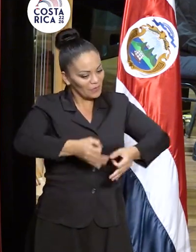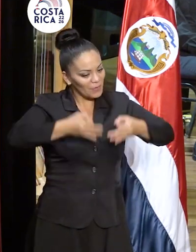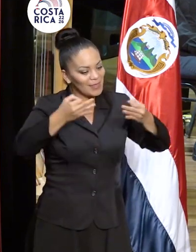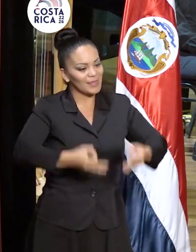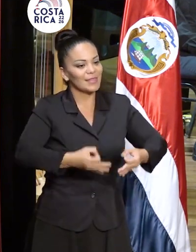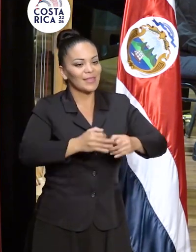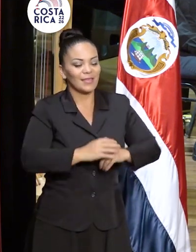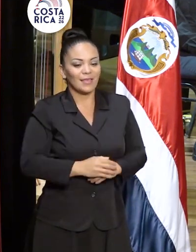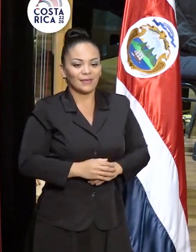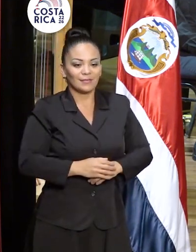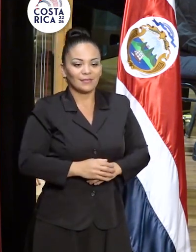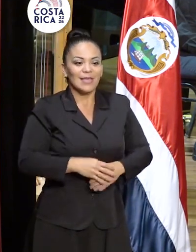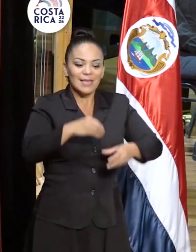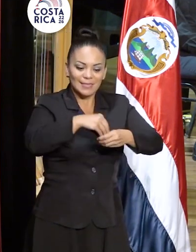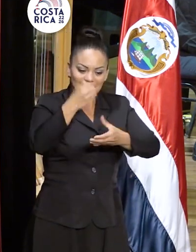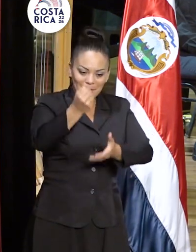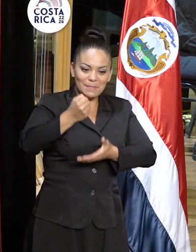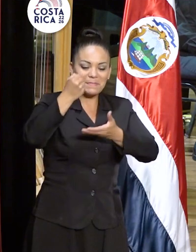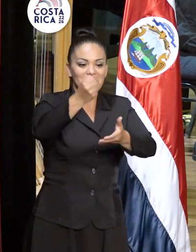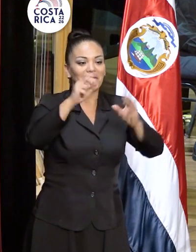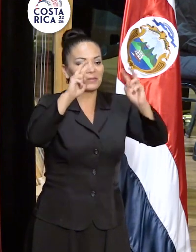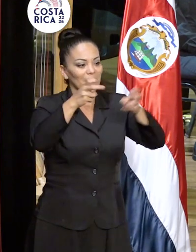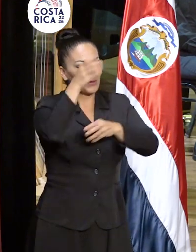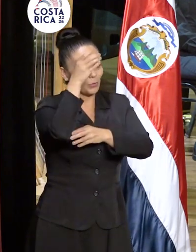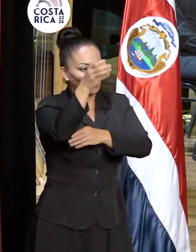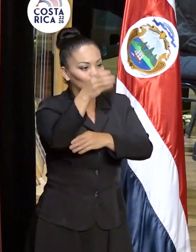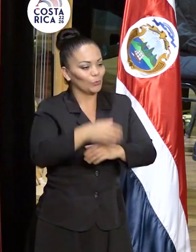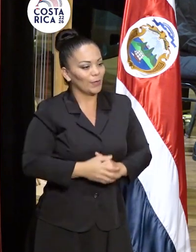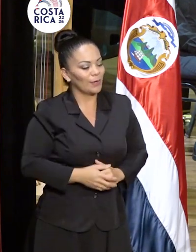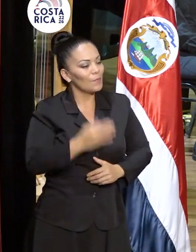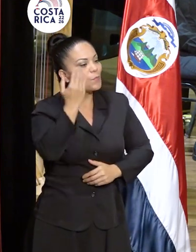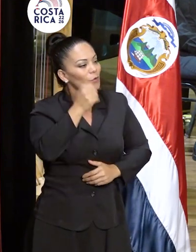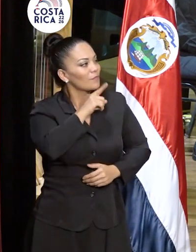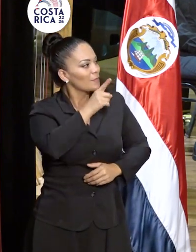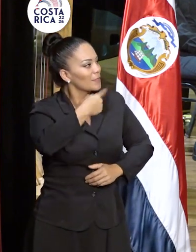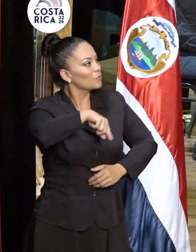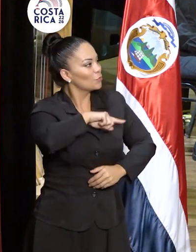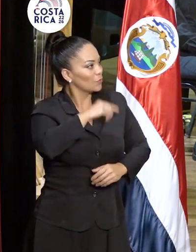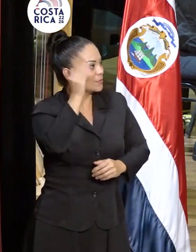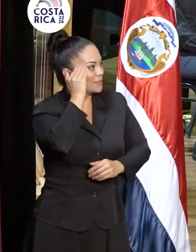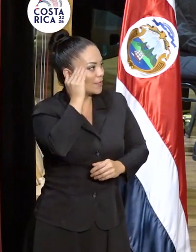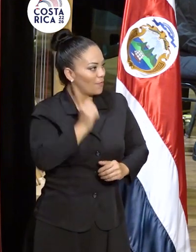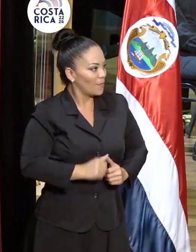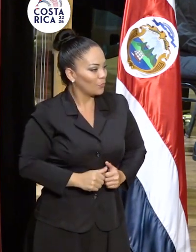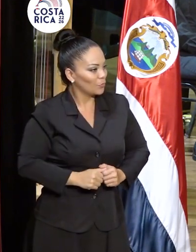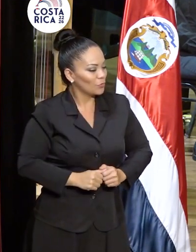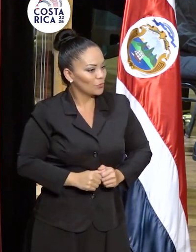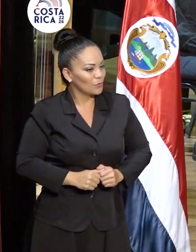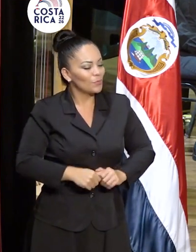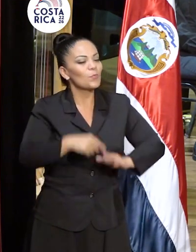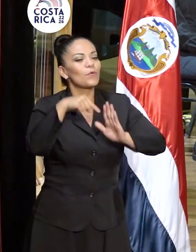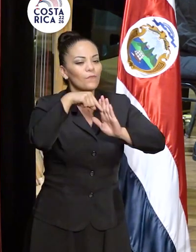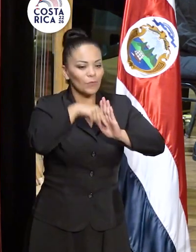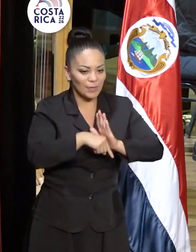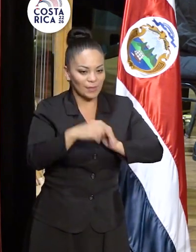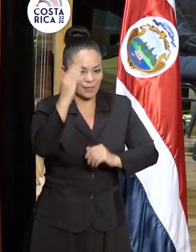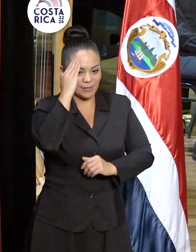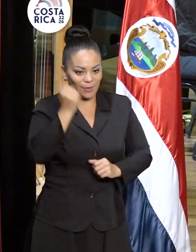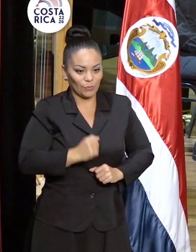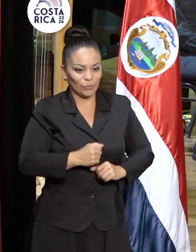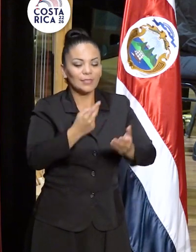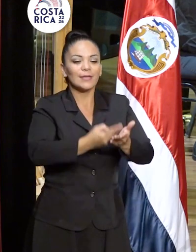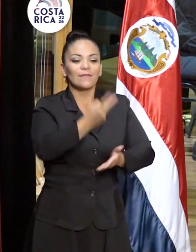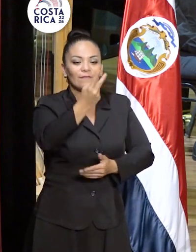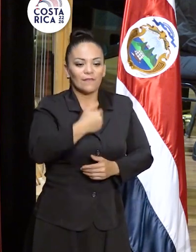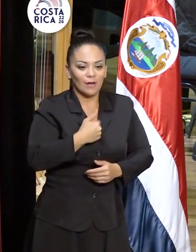que se invierta en cultura, porque nosotros sabemos profundamente que el valor